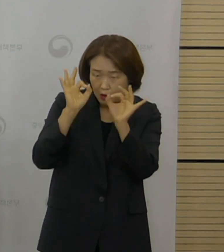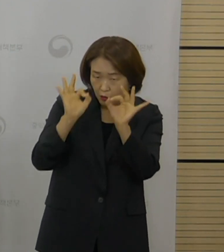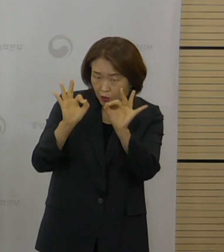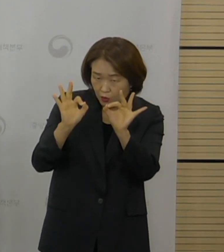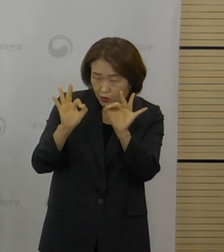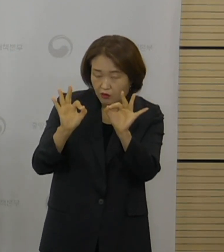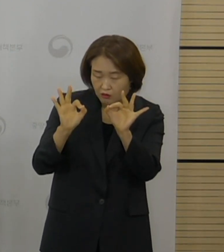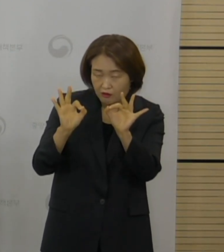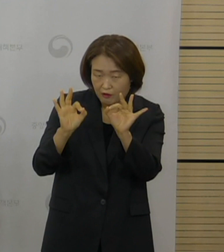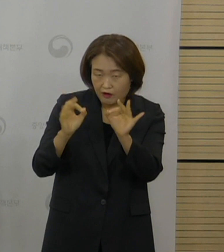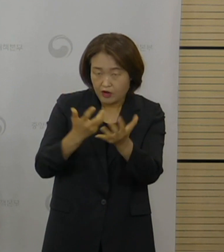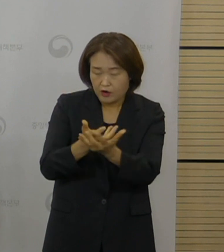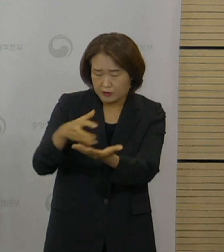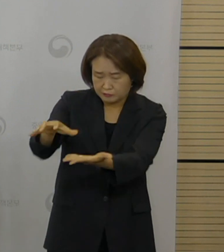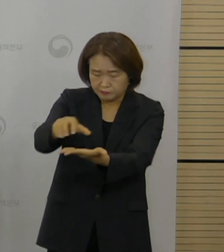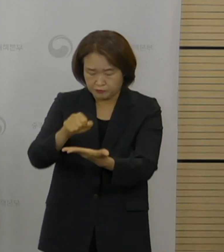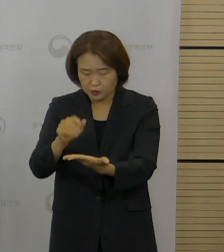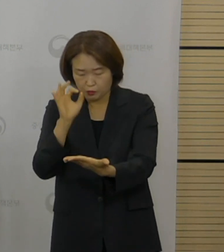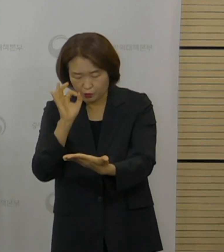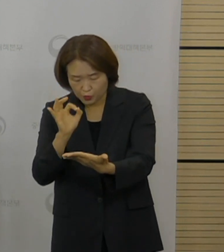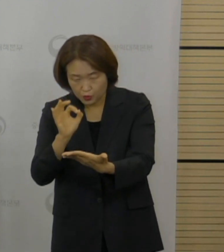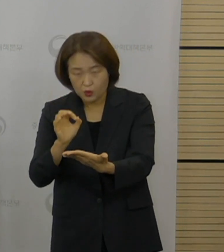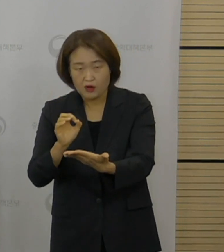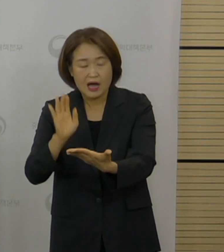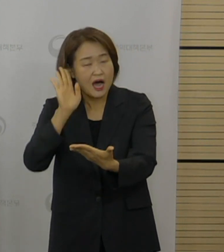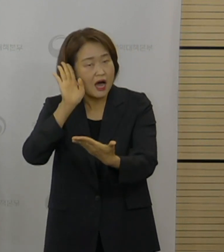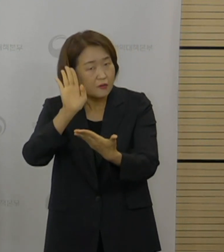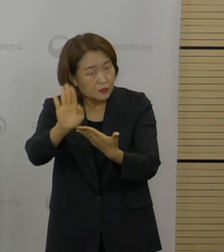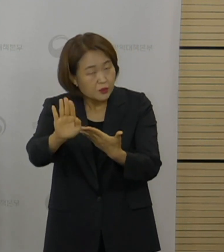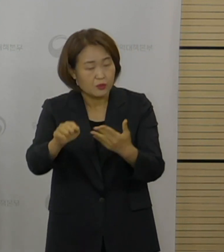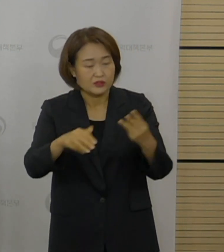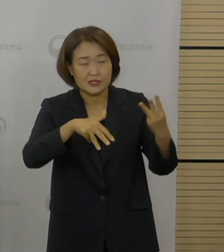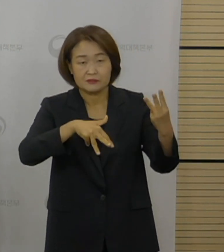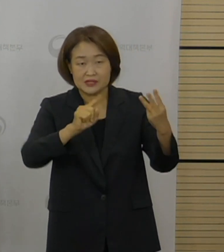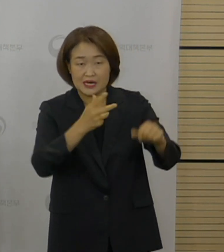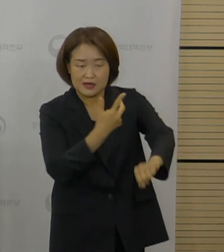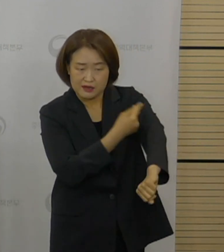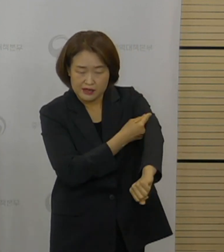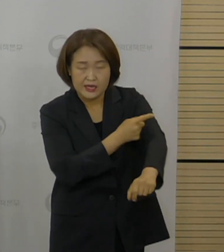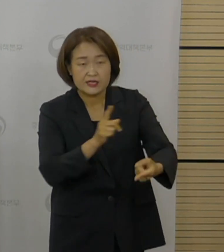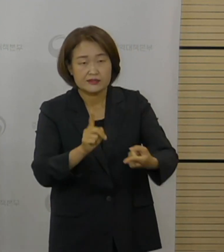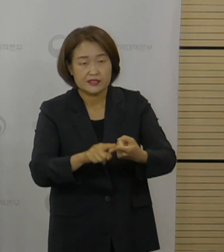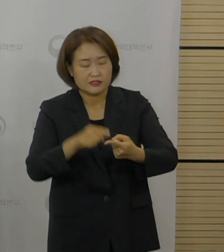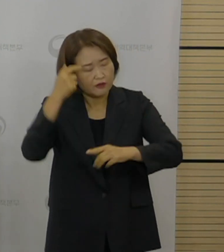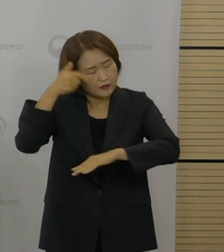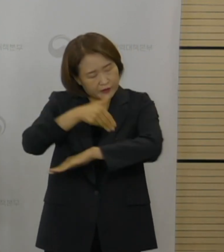어떤 백신별로 부스터 접종에 대한 계획들을 수립할 예정으로 있습니다.